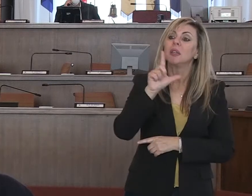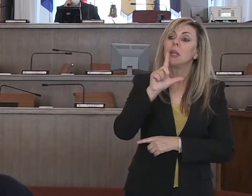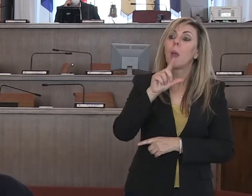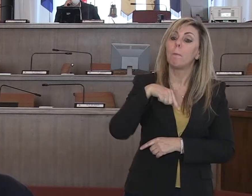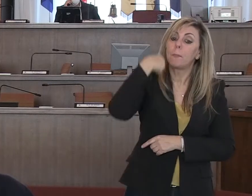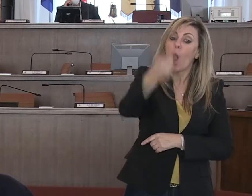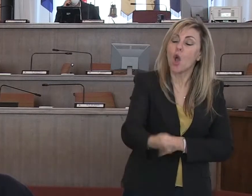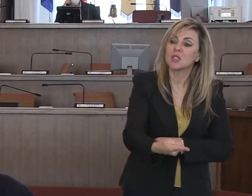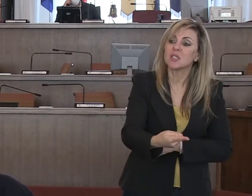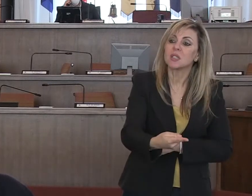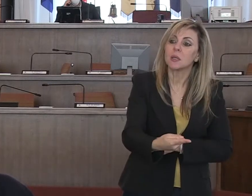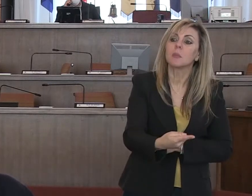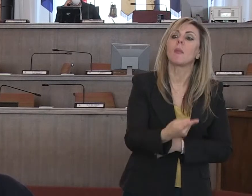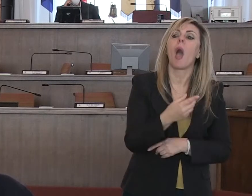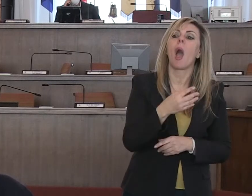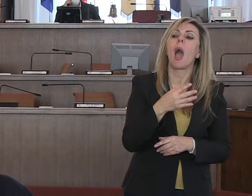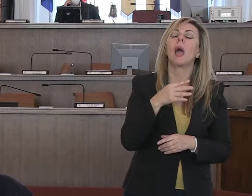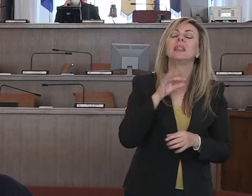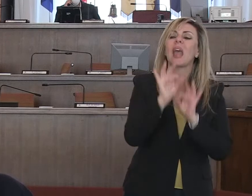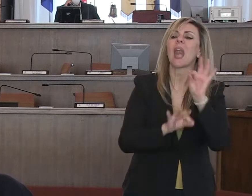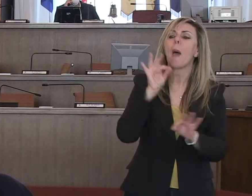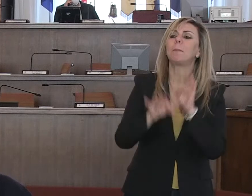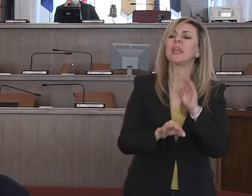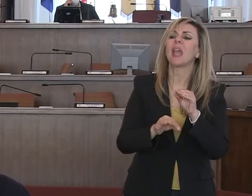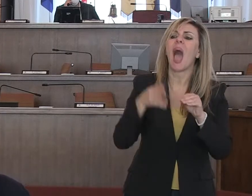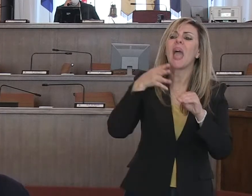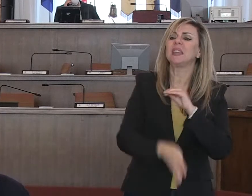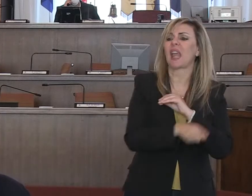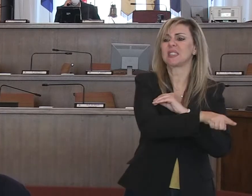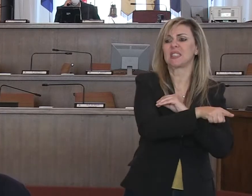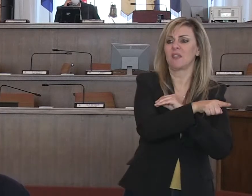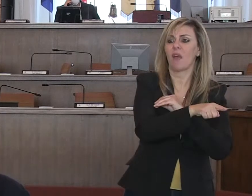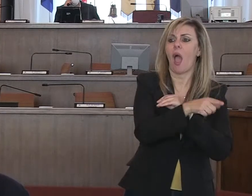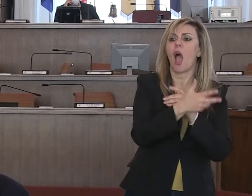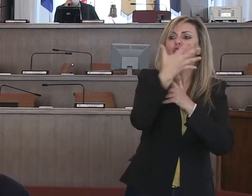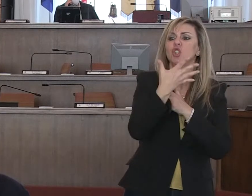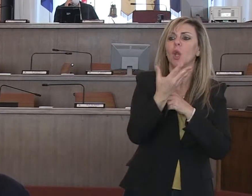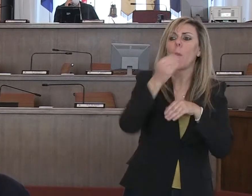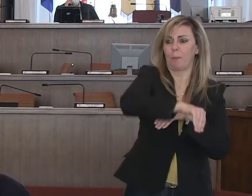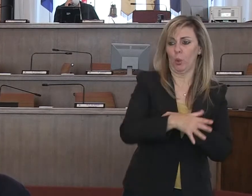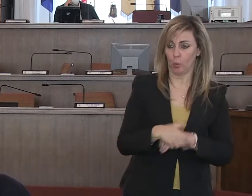letto covid e positivi di terapia intensiva, oltre gli 8 che è già individuato presso i G8.